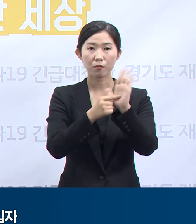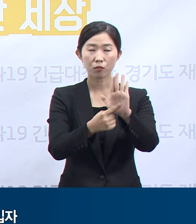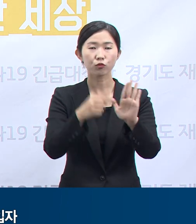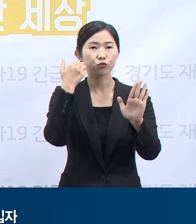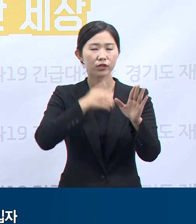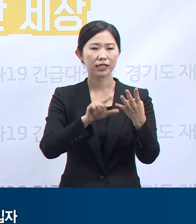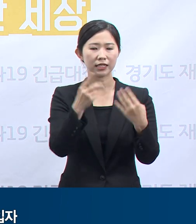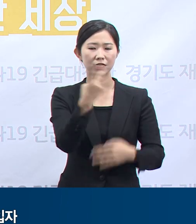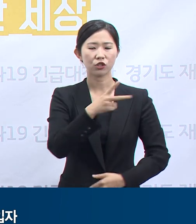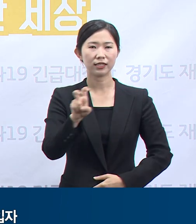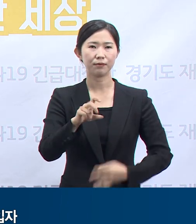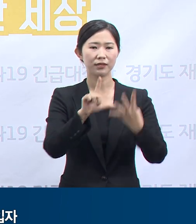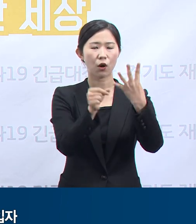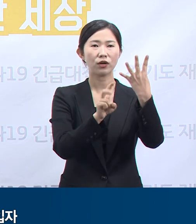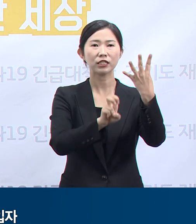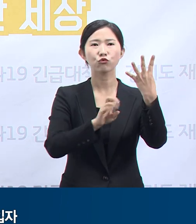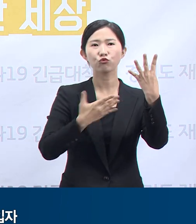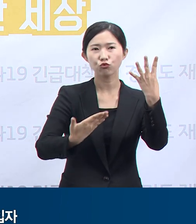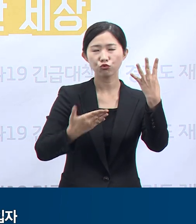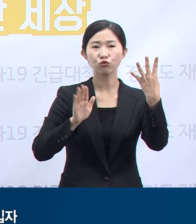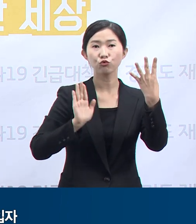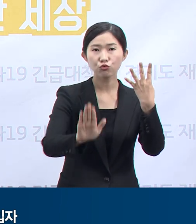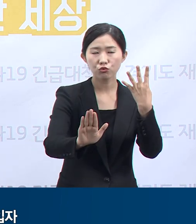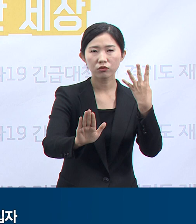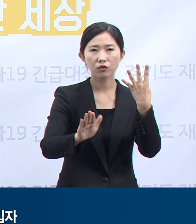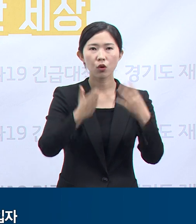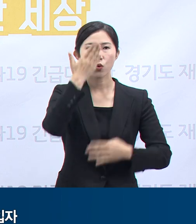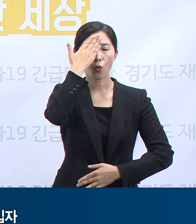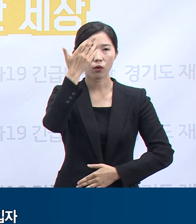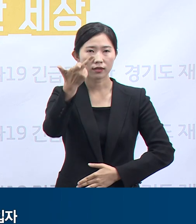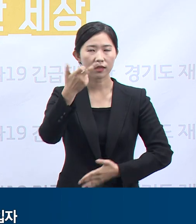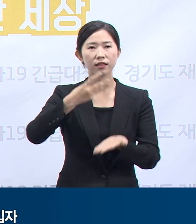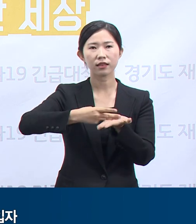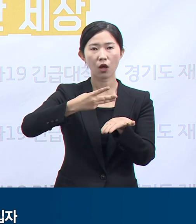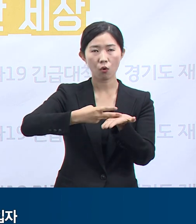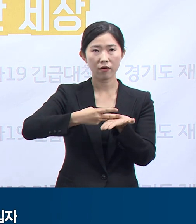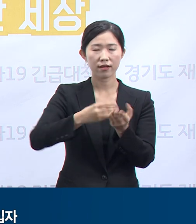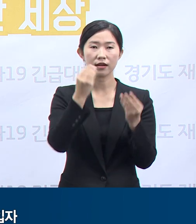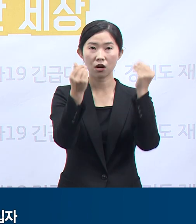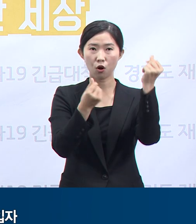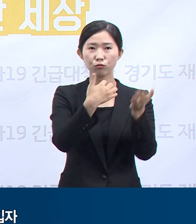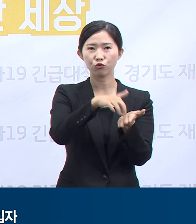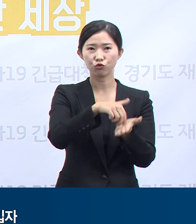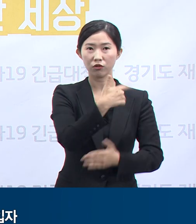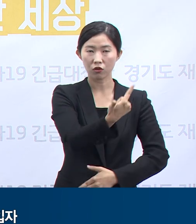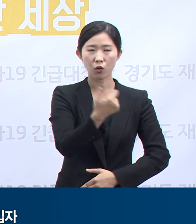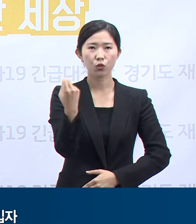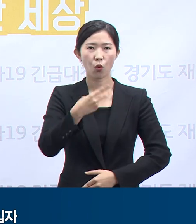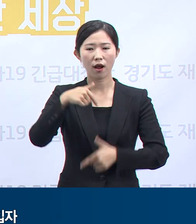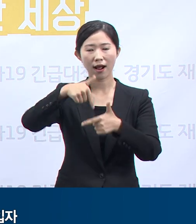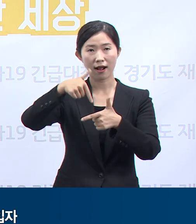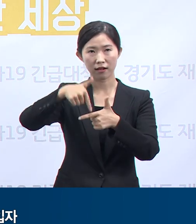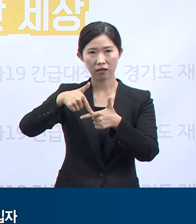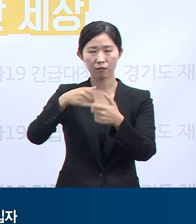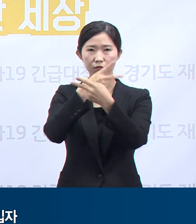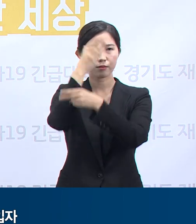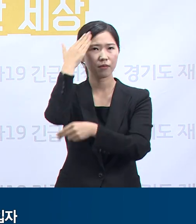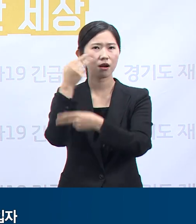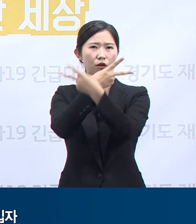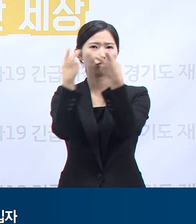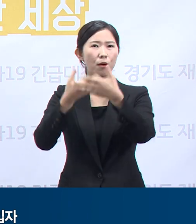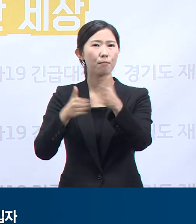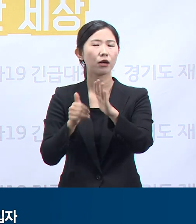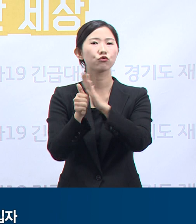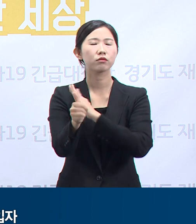4월 29일부터 그 이후 서울 용산구 이태원동 소재 6개 클럽과 서울 강남구 논현동 소재 블랙스면방